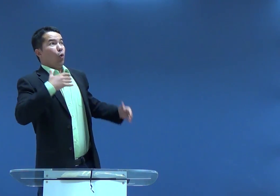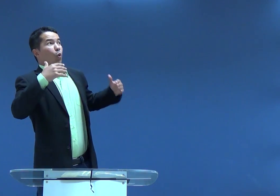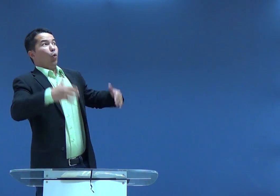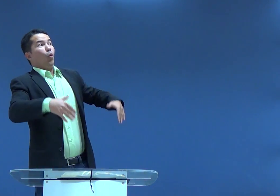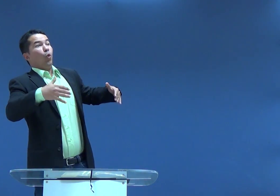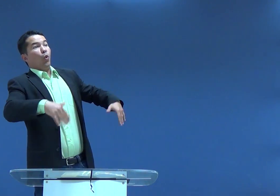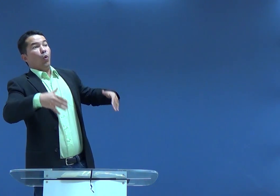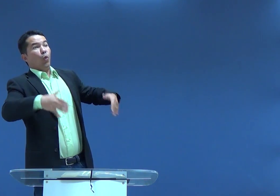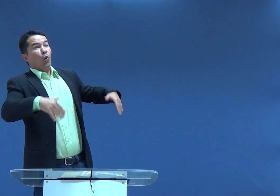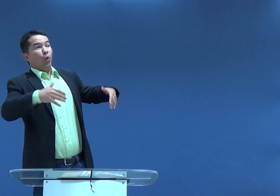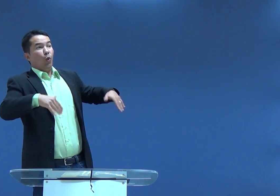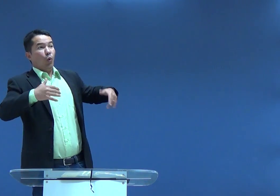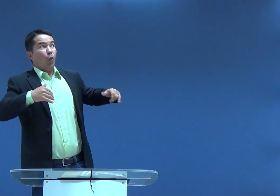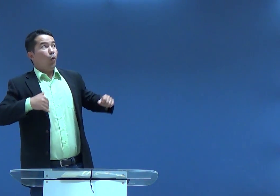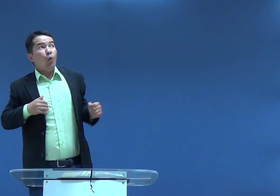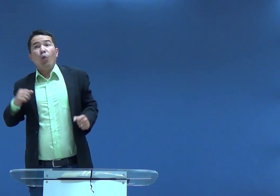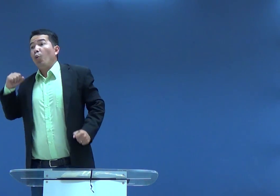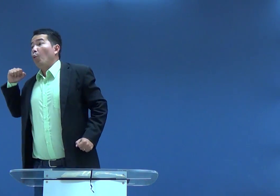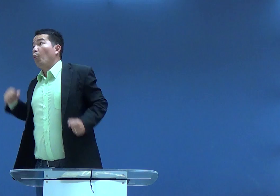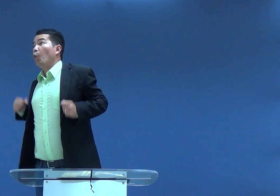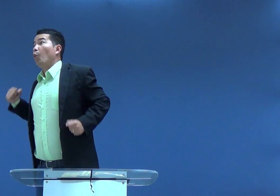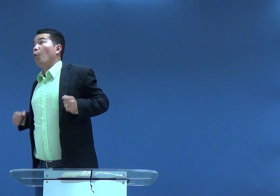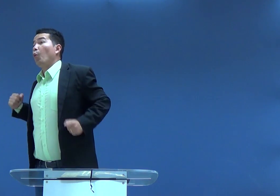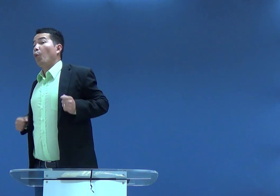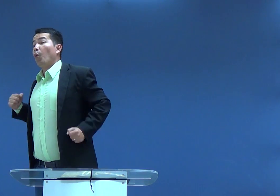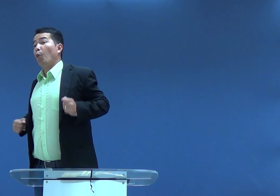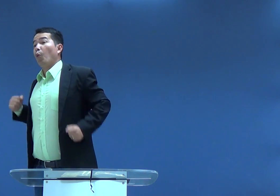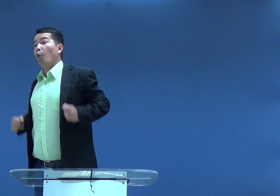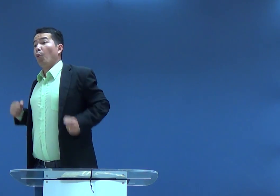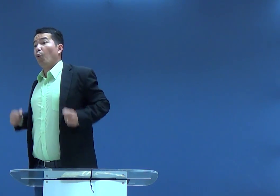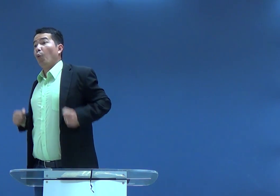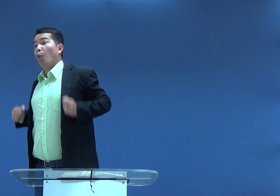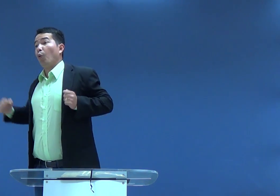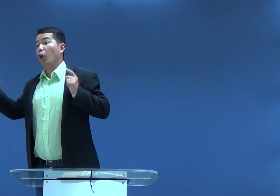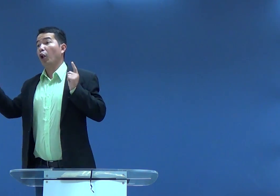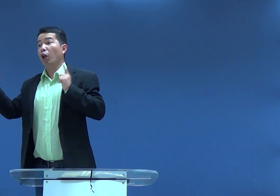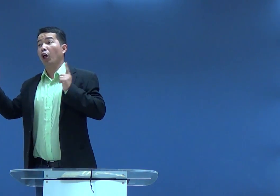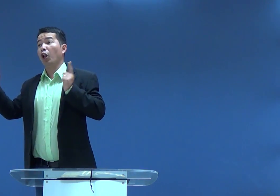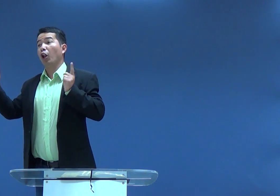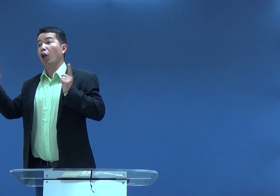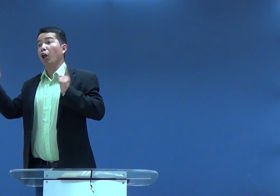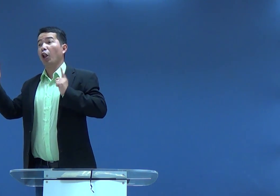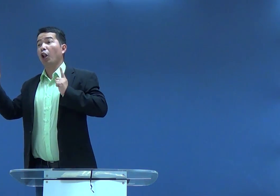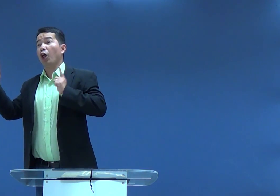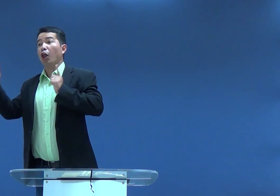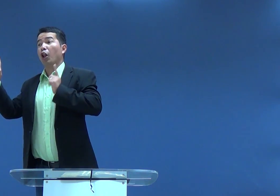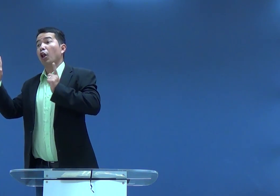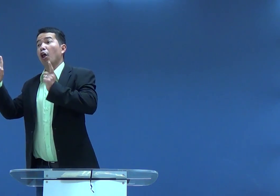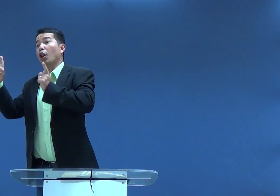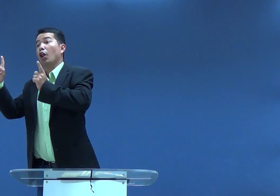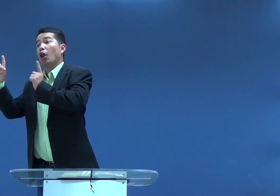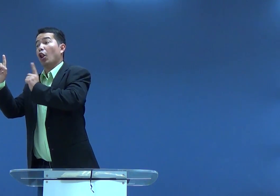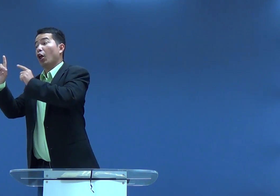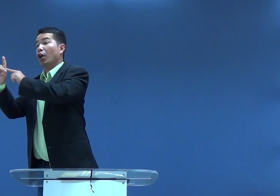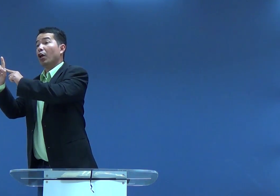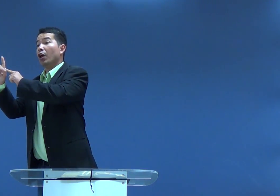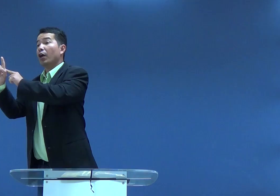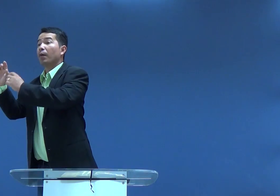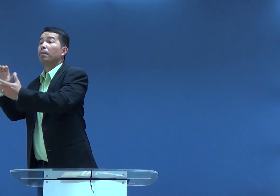E a mulher ficou, nossa, assustada. Ela ficou admirada daquilo. Correu, correu, correu. Foi atrás